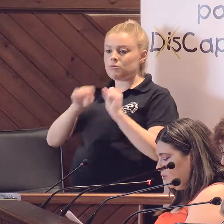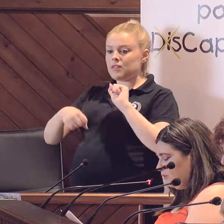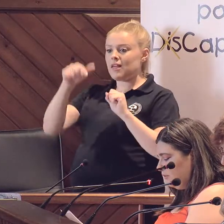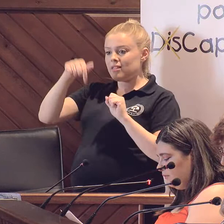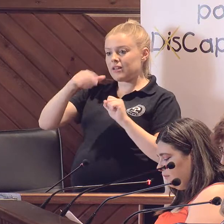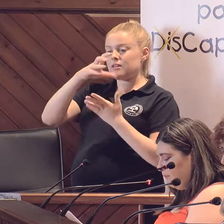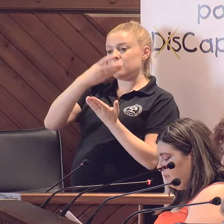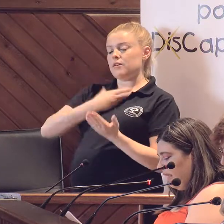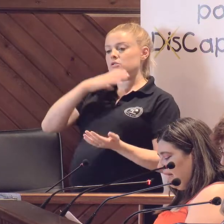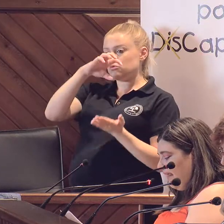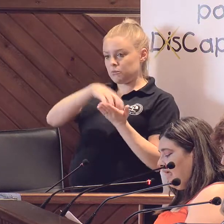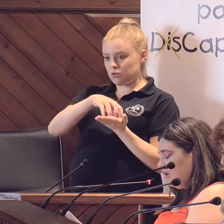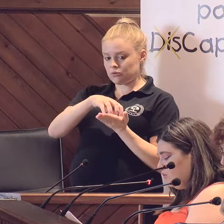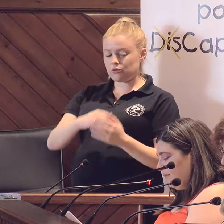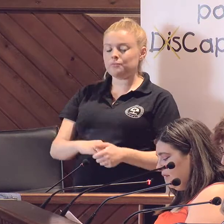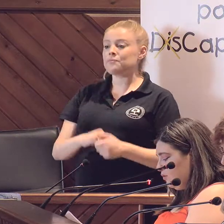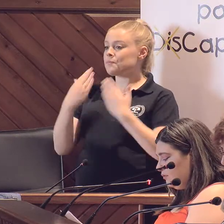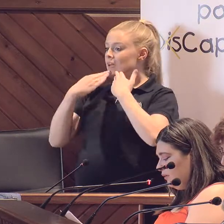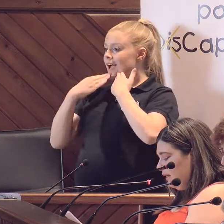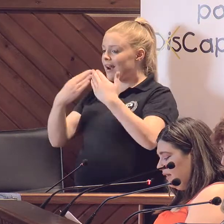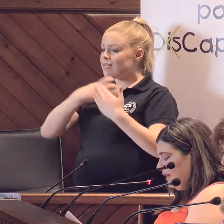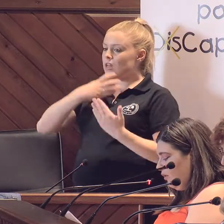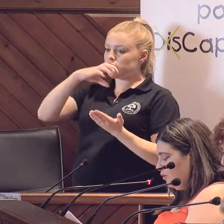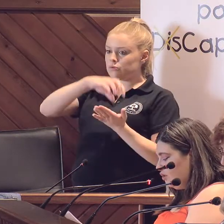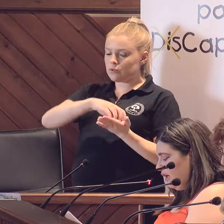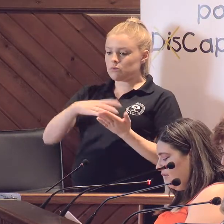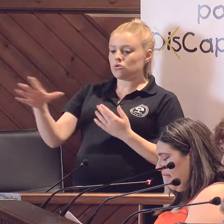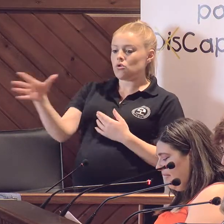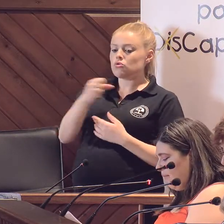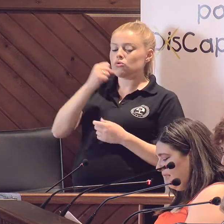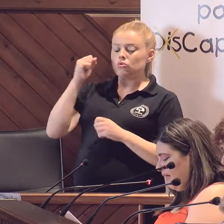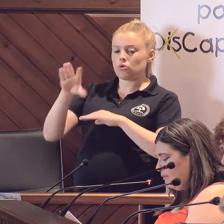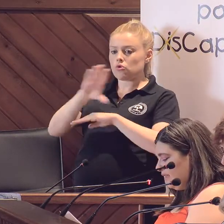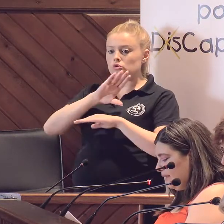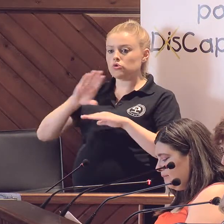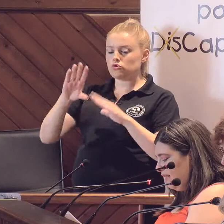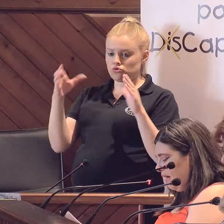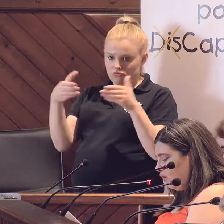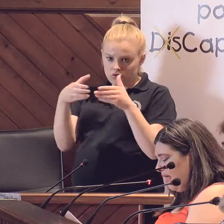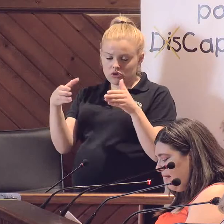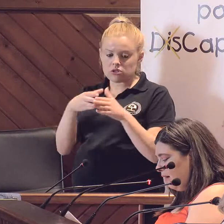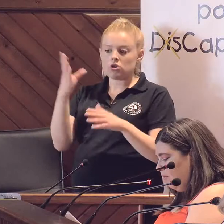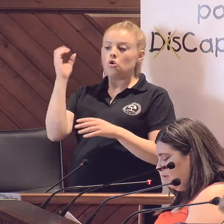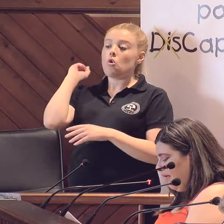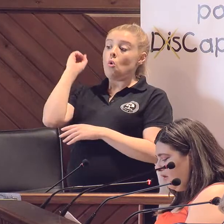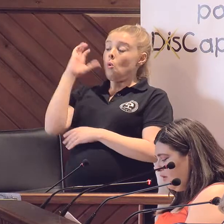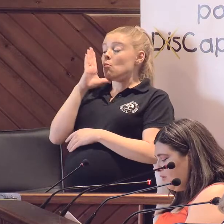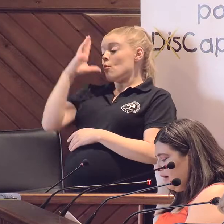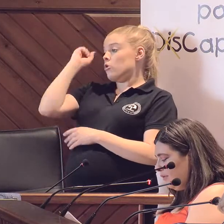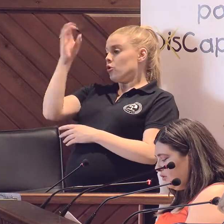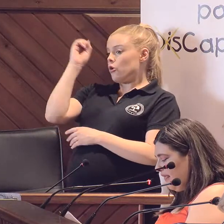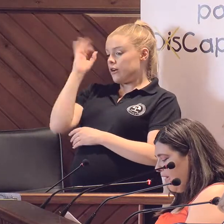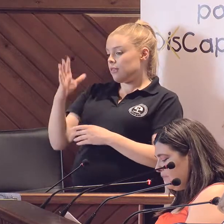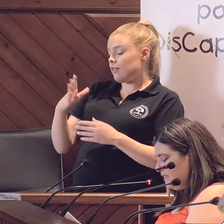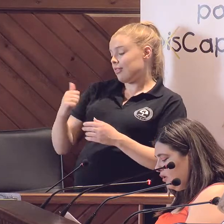ayuntamiento. Gracias al ayuntamiento y a todo el consejo de la discapacidad por esta jornada, por darnos de